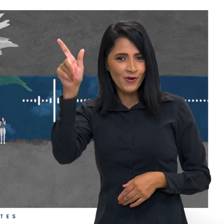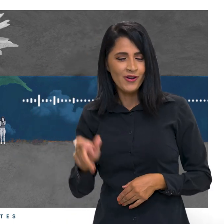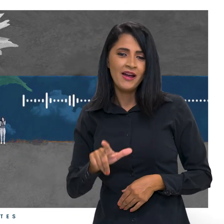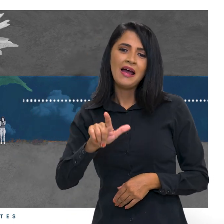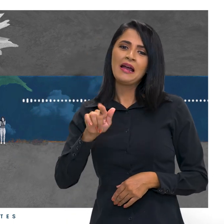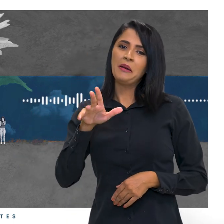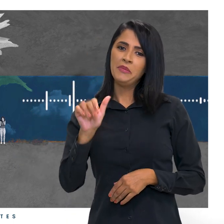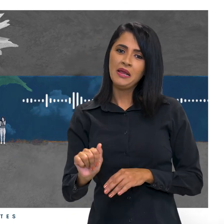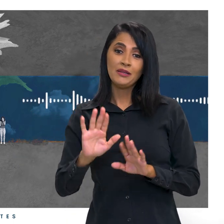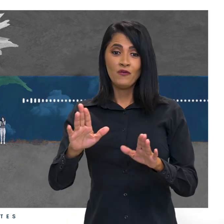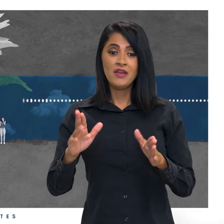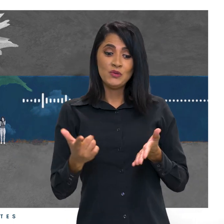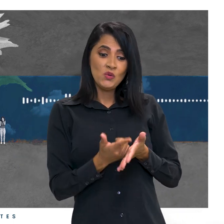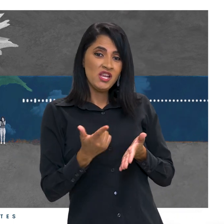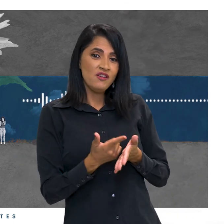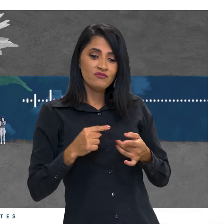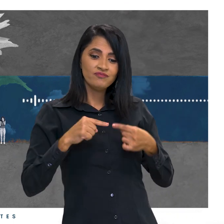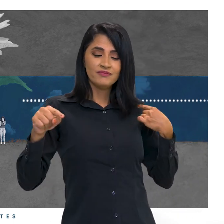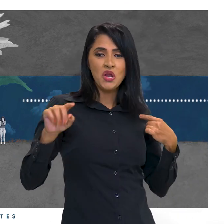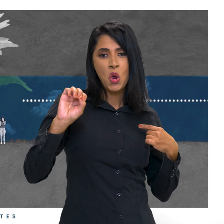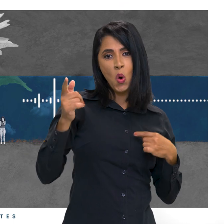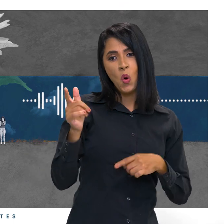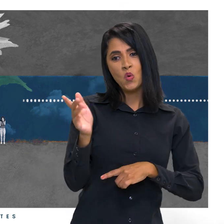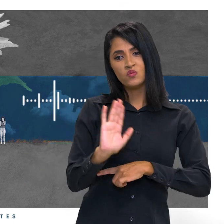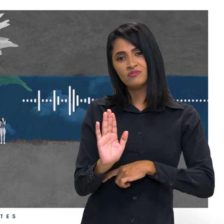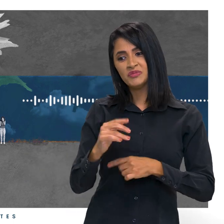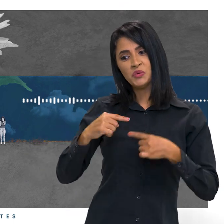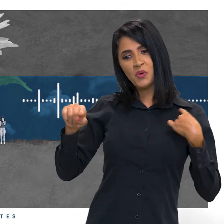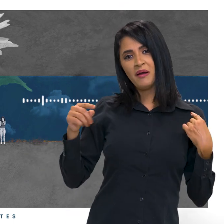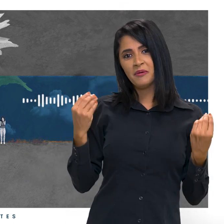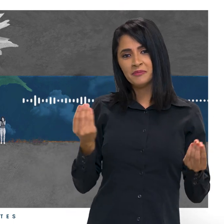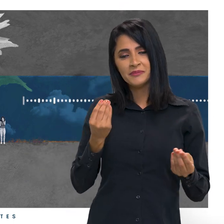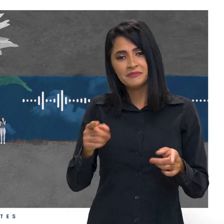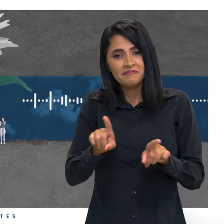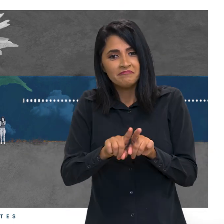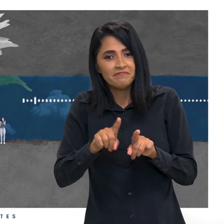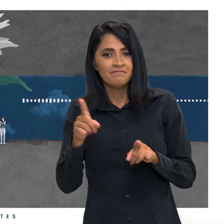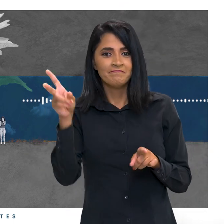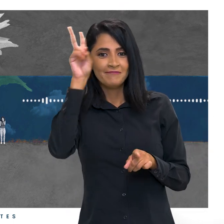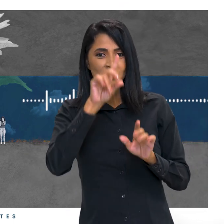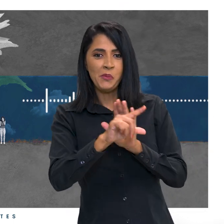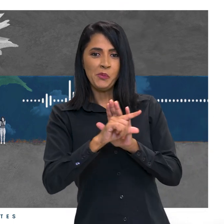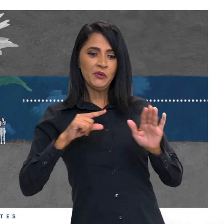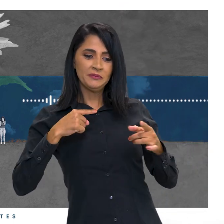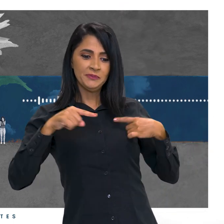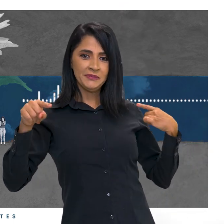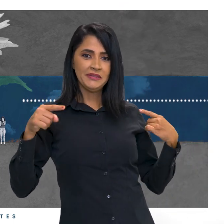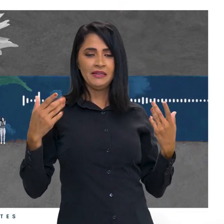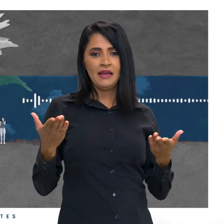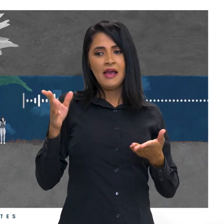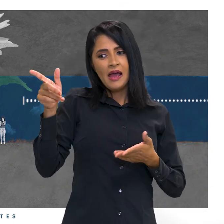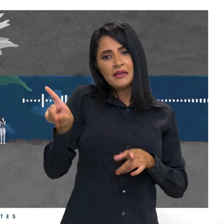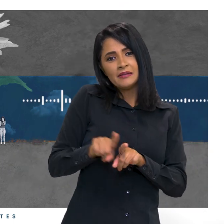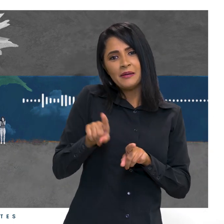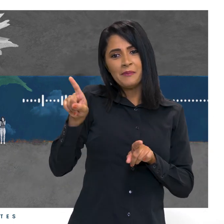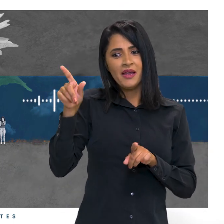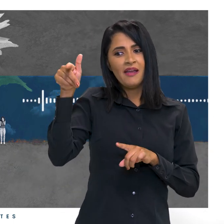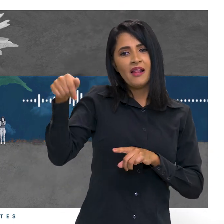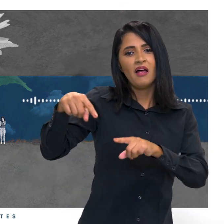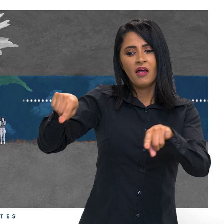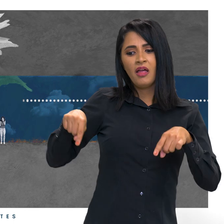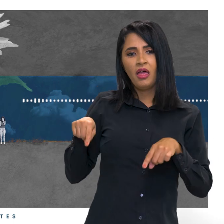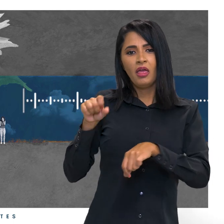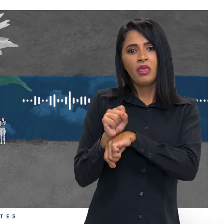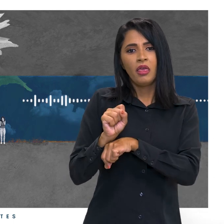não caiba num livro ou em uma adaptação para o cinema, e muito menos em uma estrofe de música. E ela também não ficou no quarto esperando a